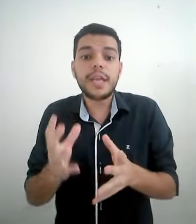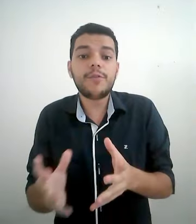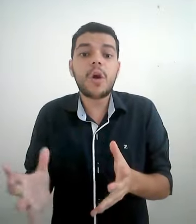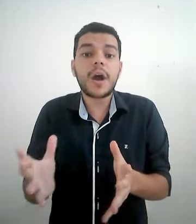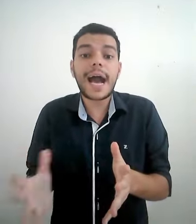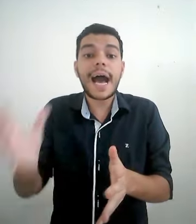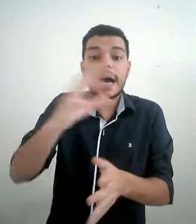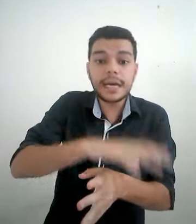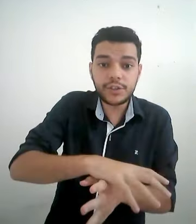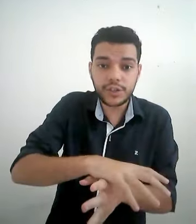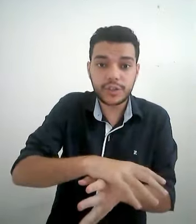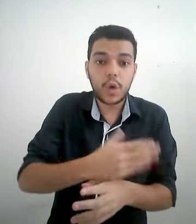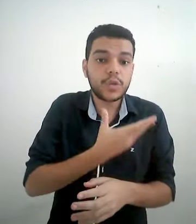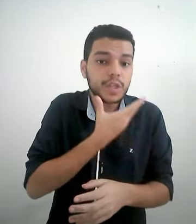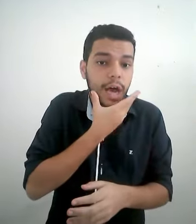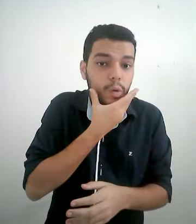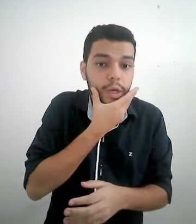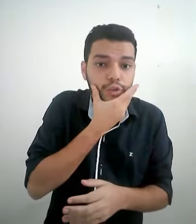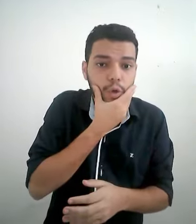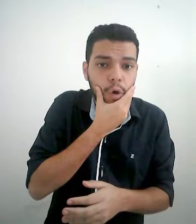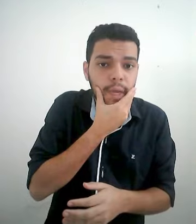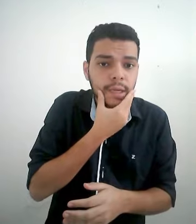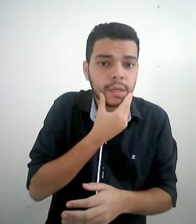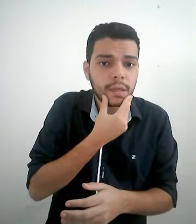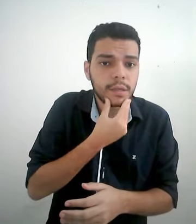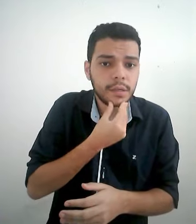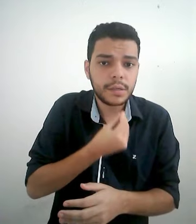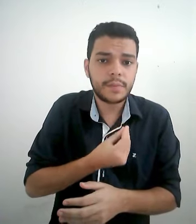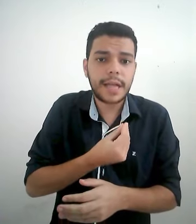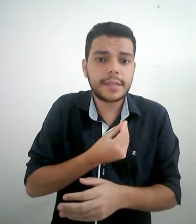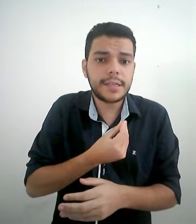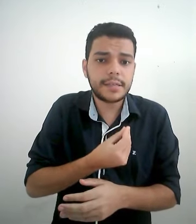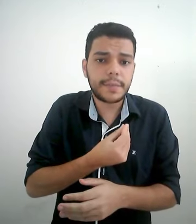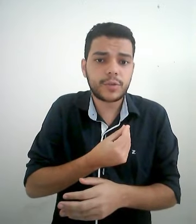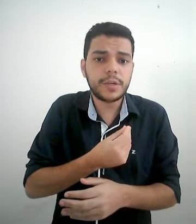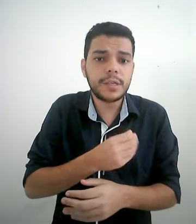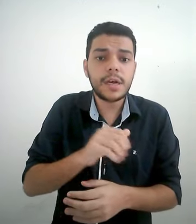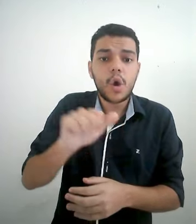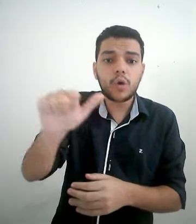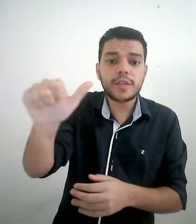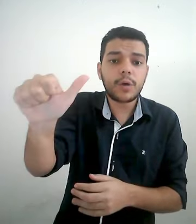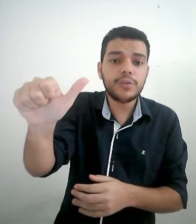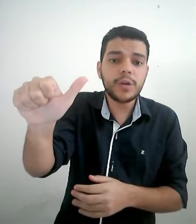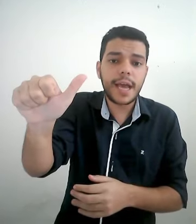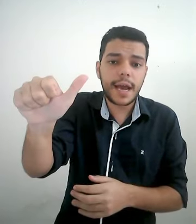eu devo colocar antes o sinal de homem, a desinência masculina, ou o sinal de mulher,